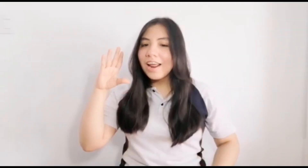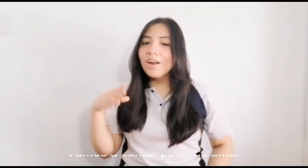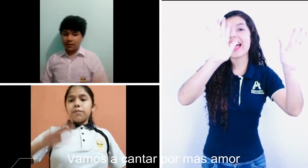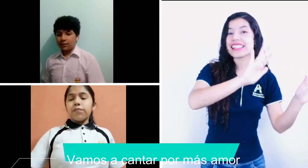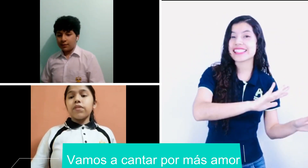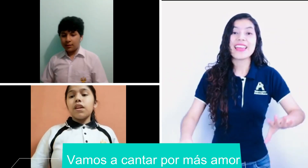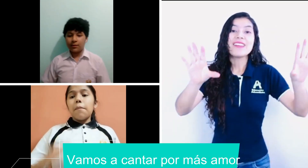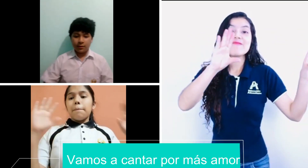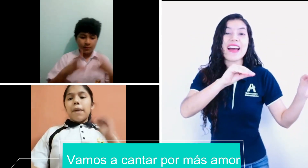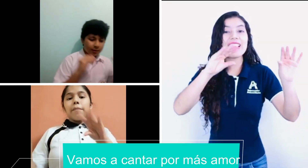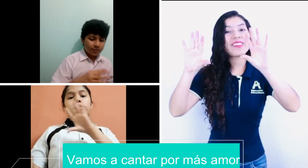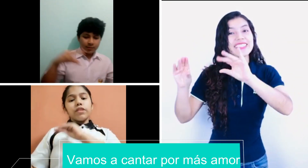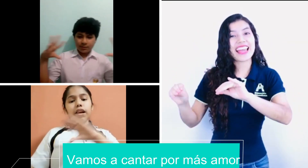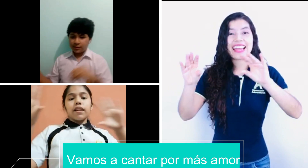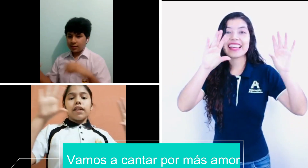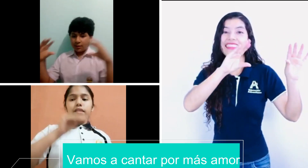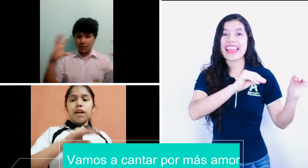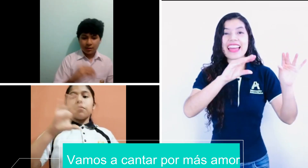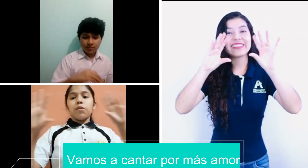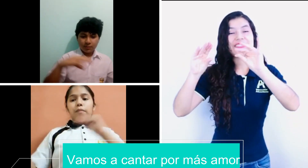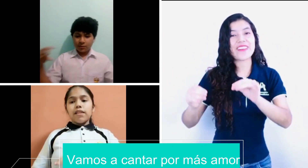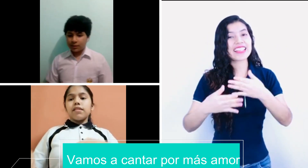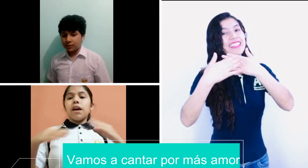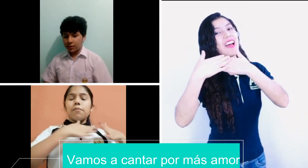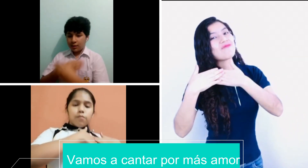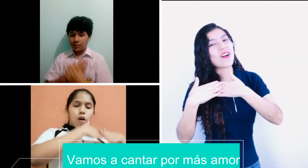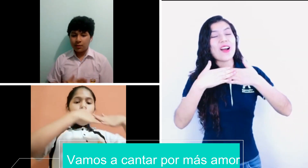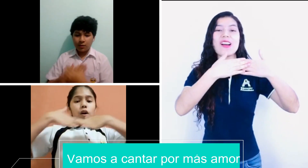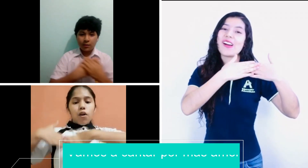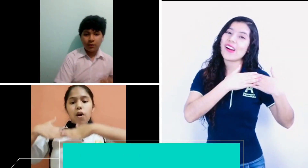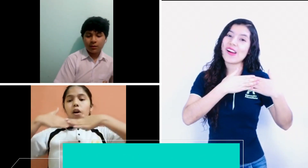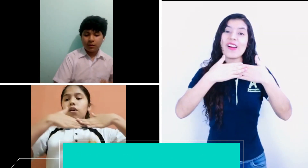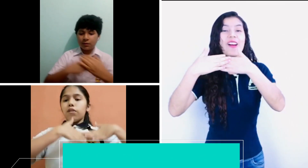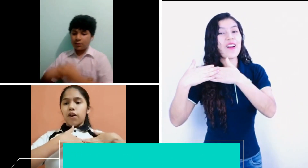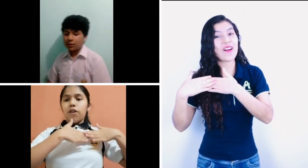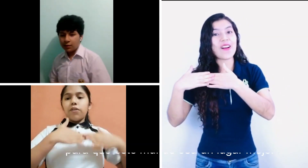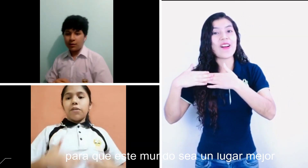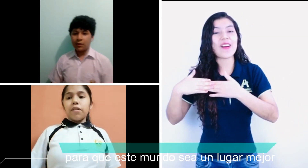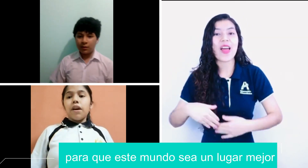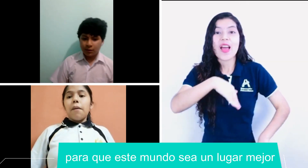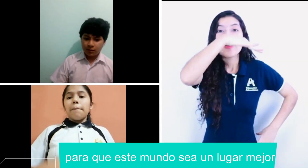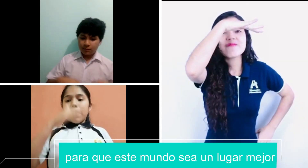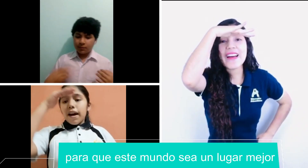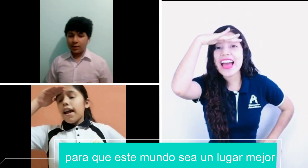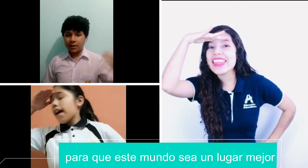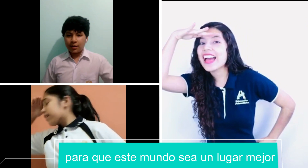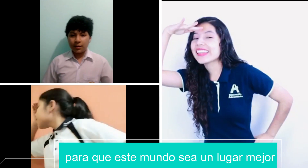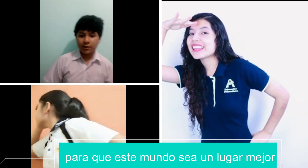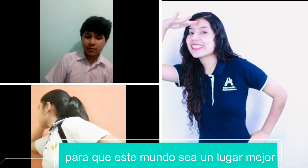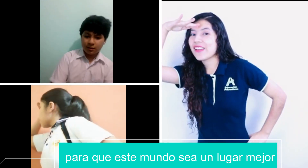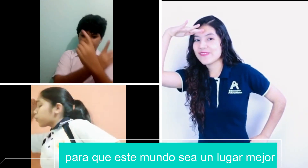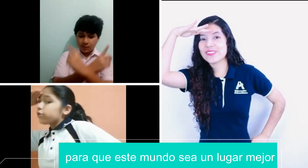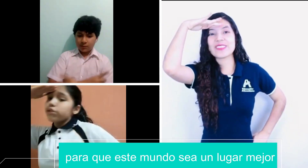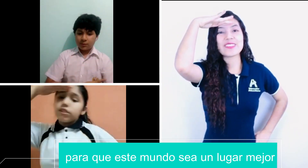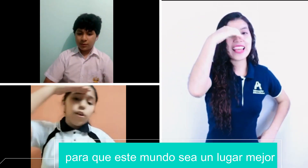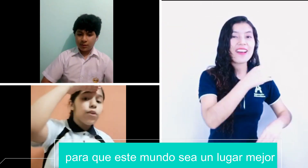Vamos a cantar por más amor, para que